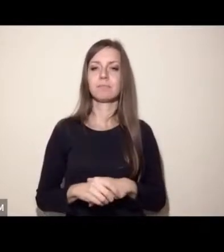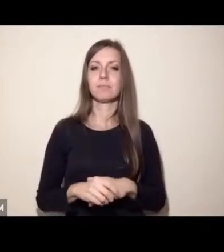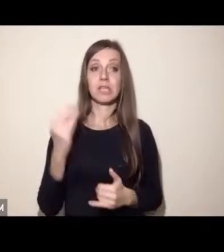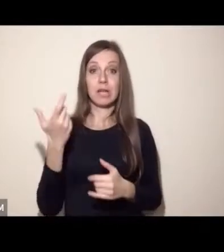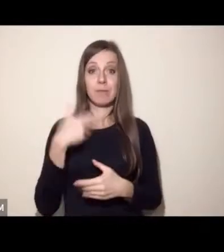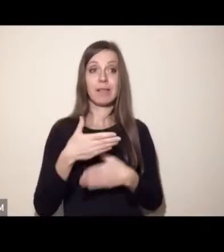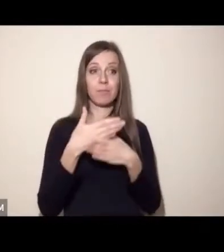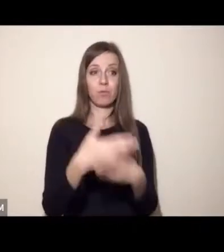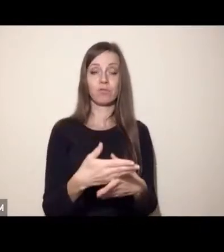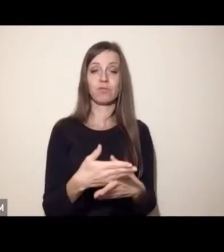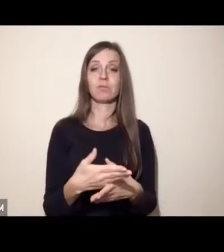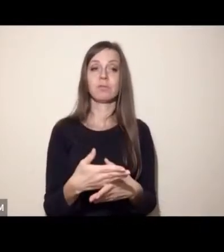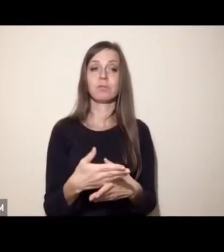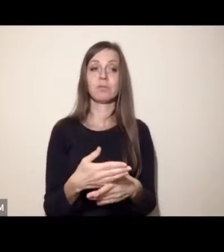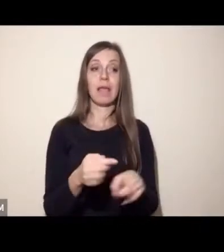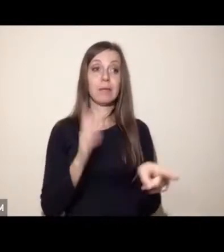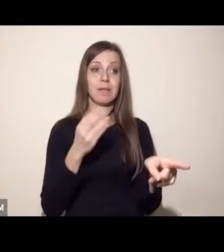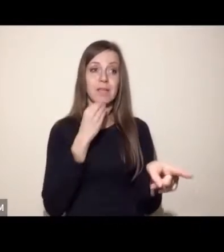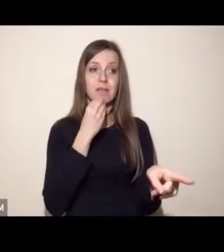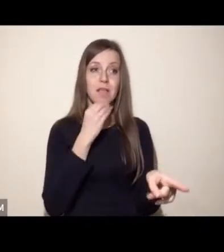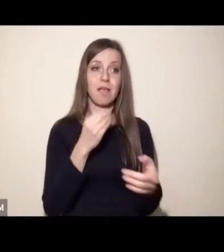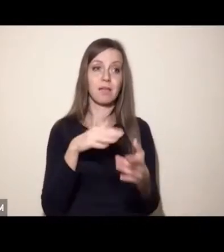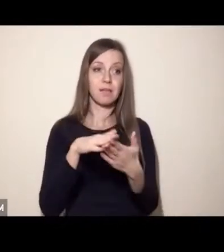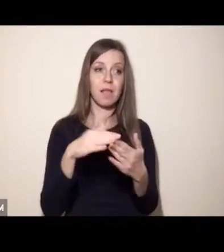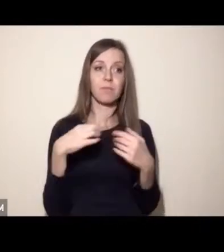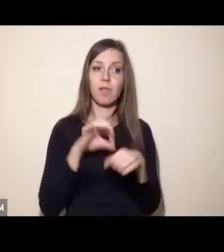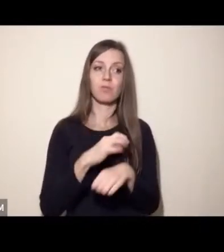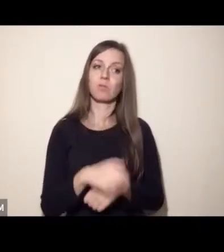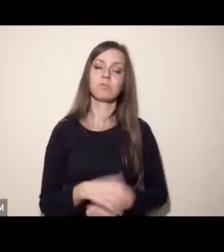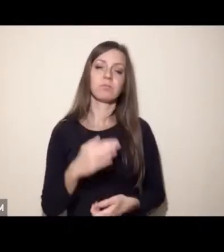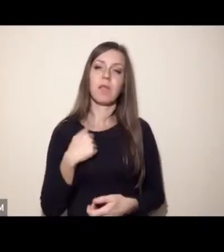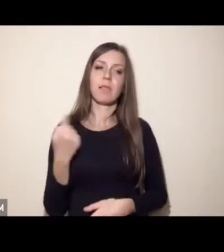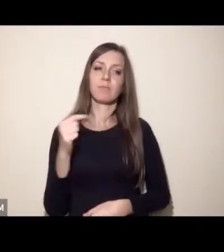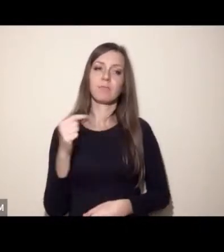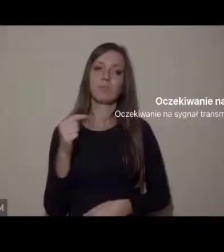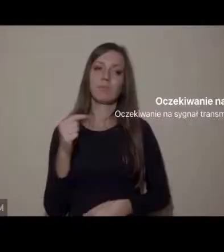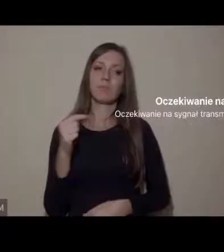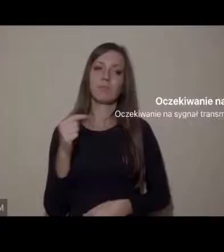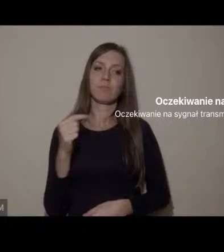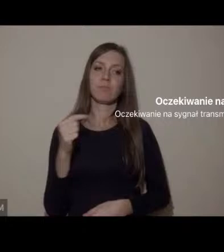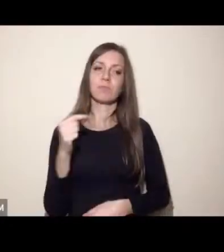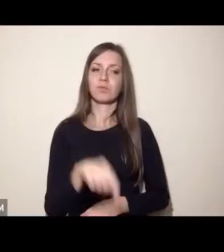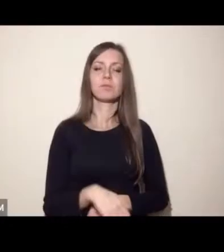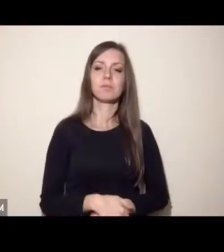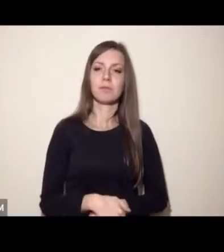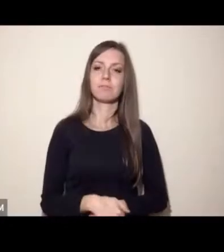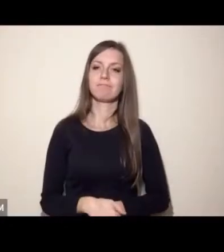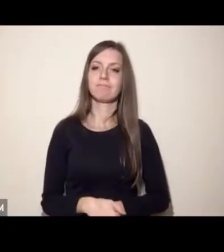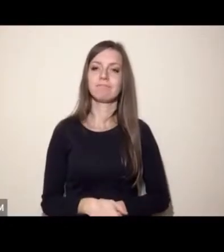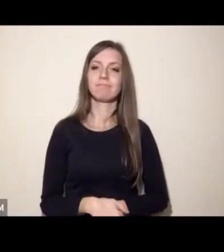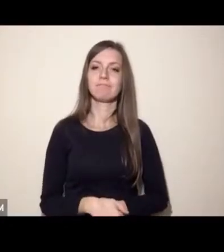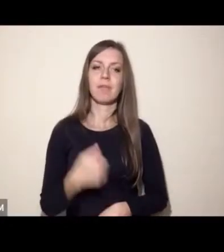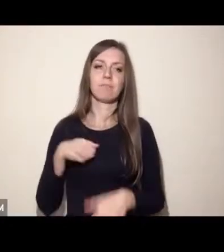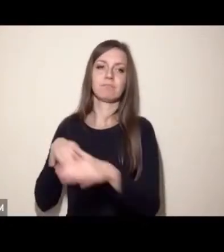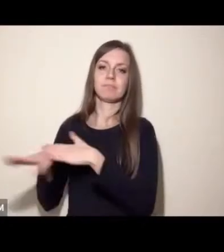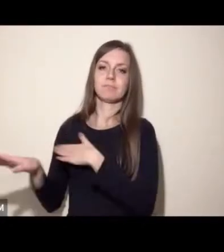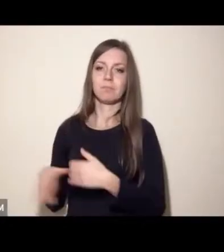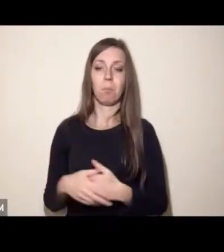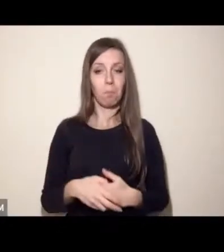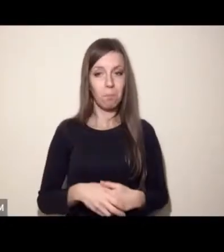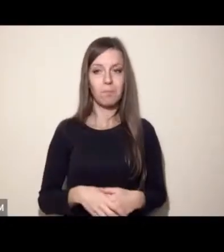myślę, że jeżeli weźmiemy wszyscy, bo my też nie operujemy w takich ściśle